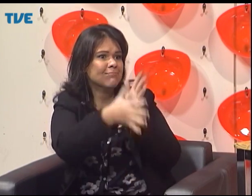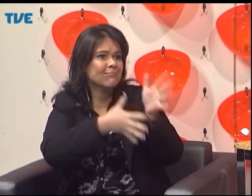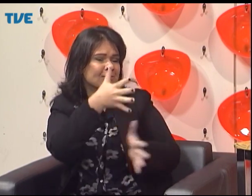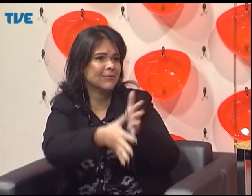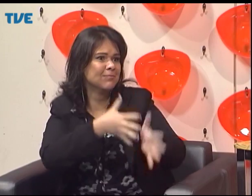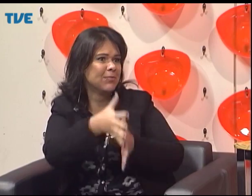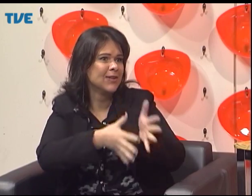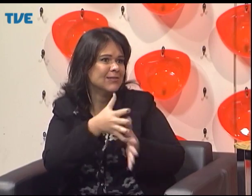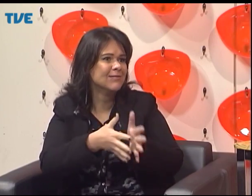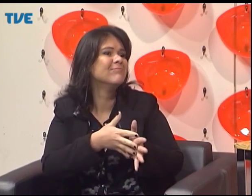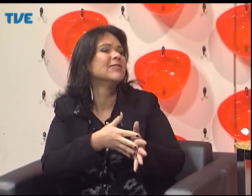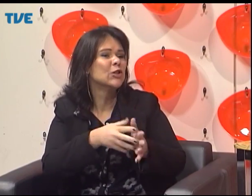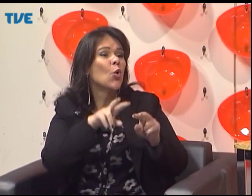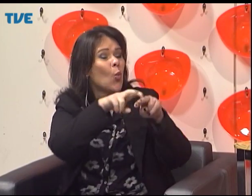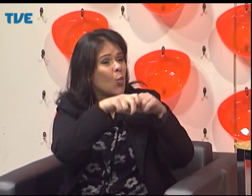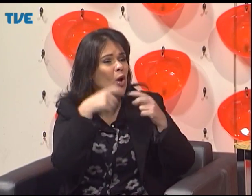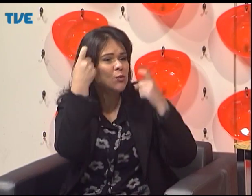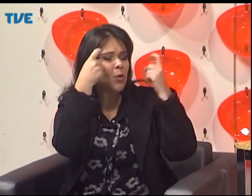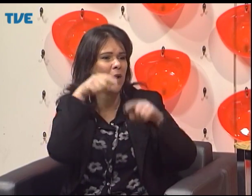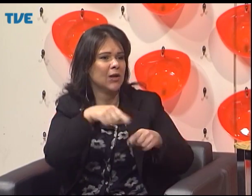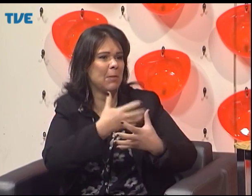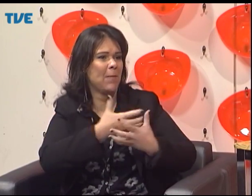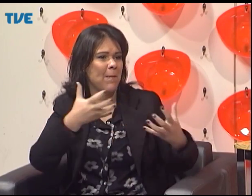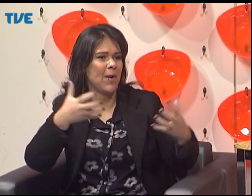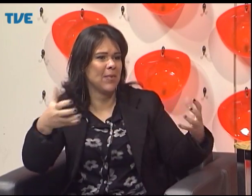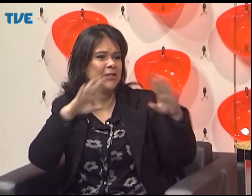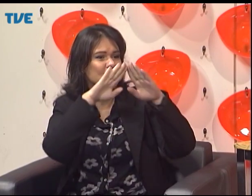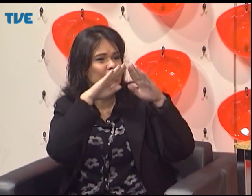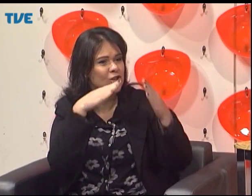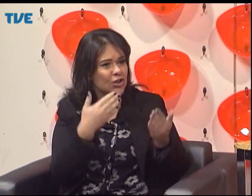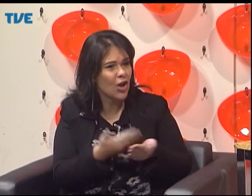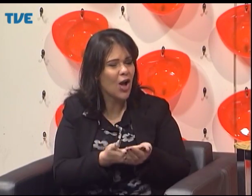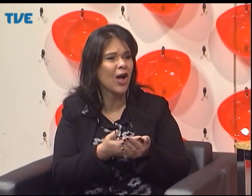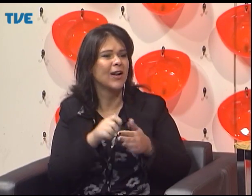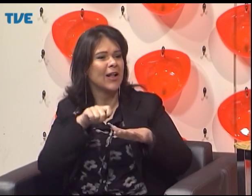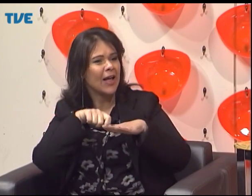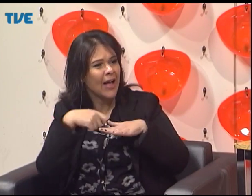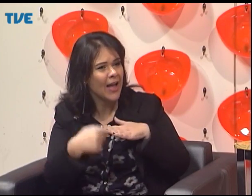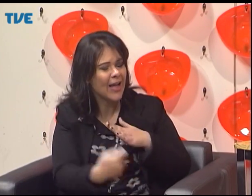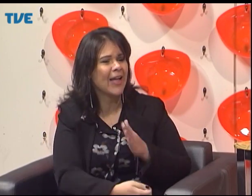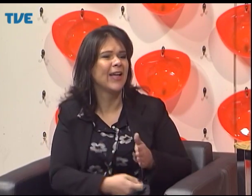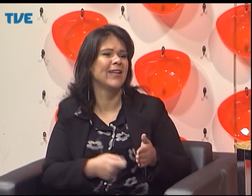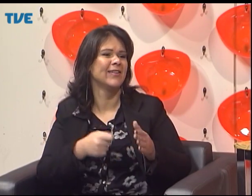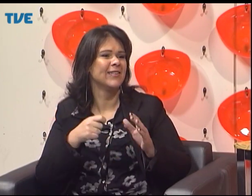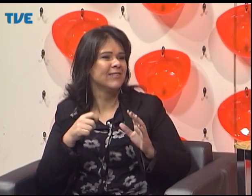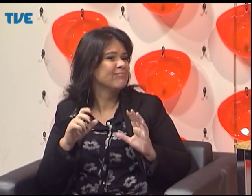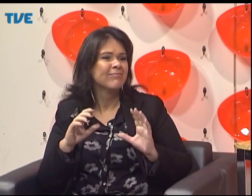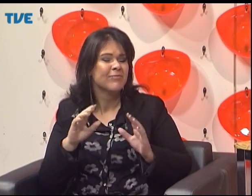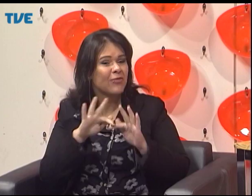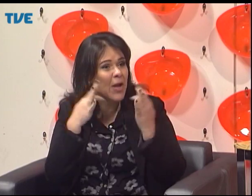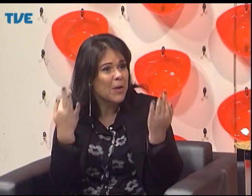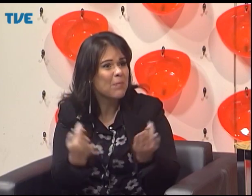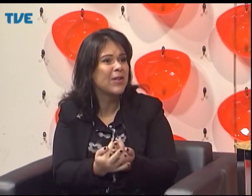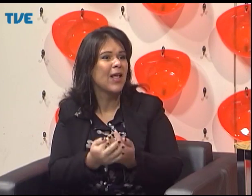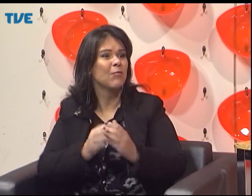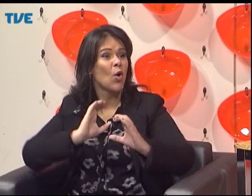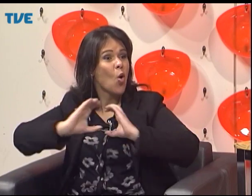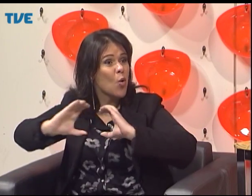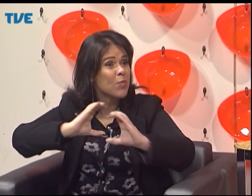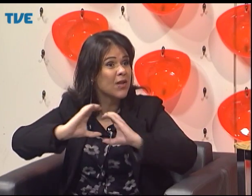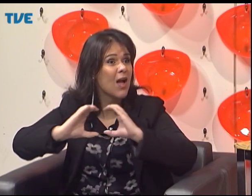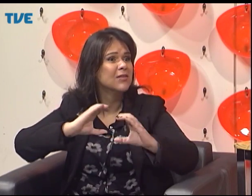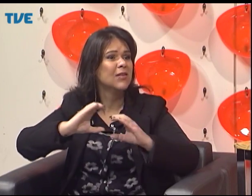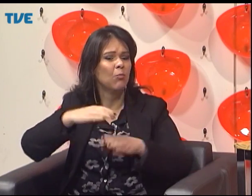traz sobre os direitos da pessoa com deficiência, vem trazendo o respeito, a valorização, a difusão das questões